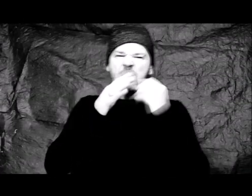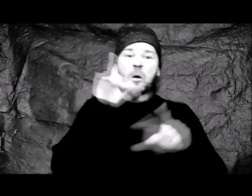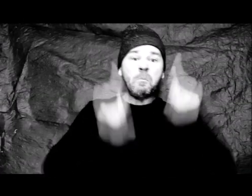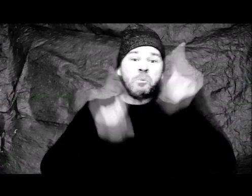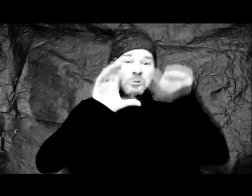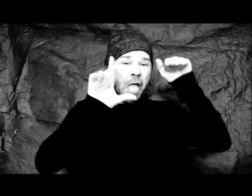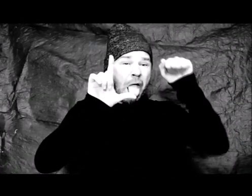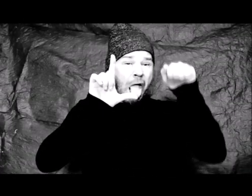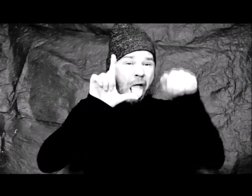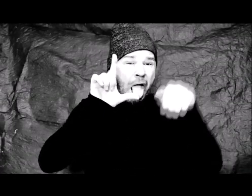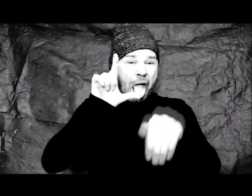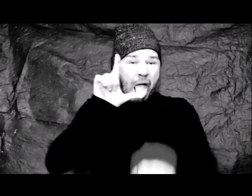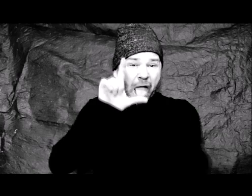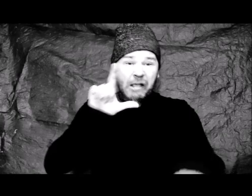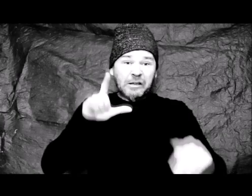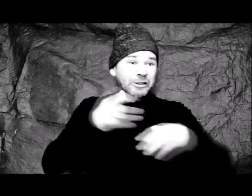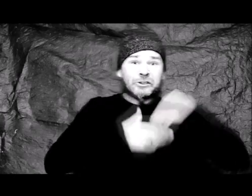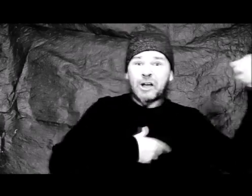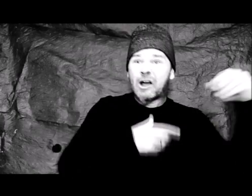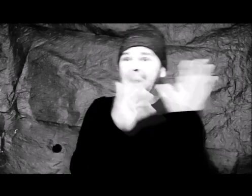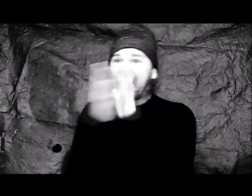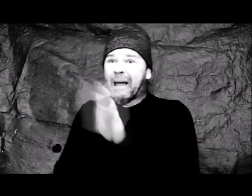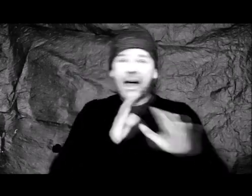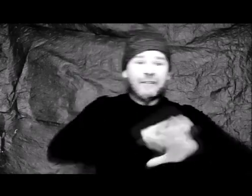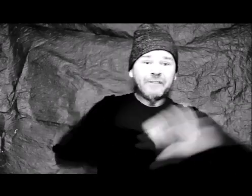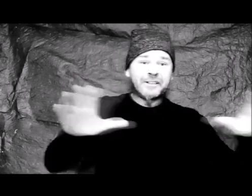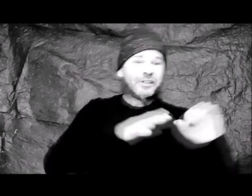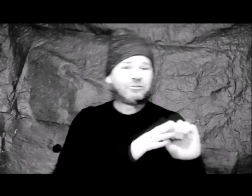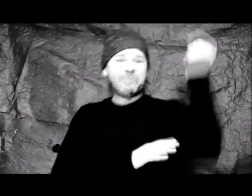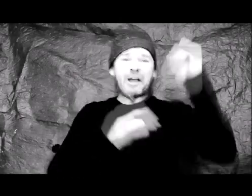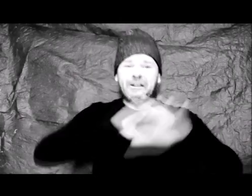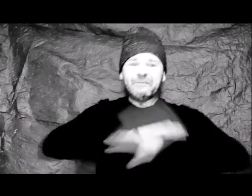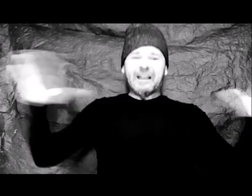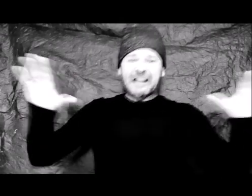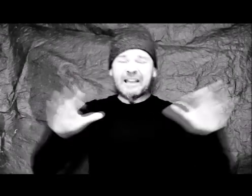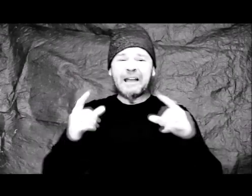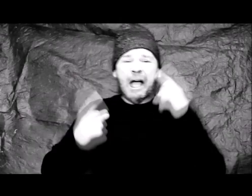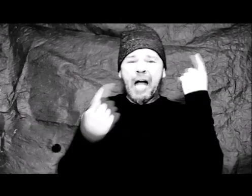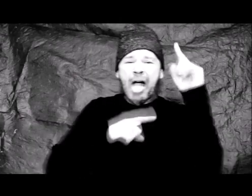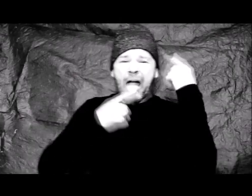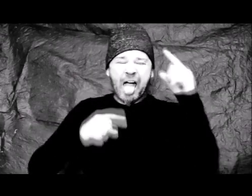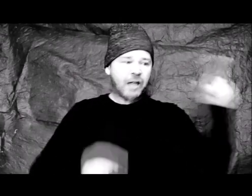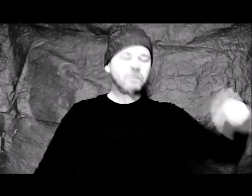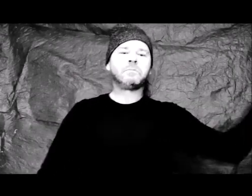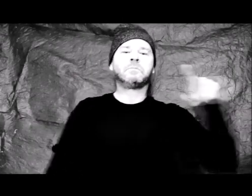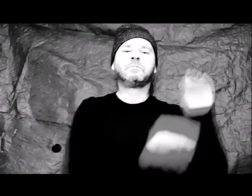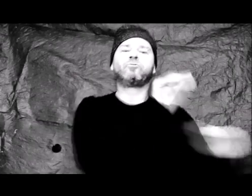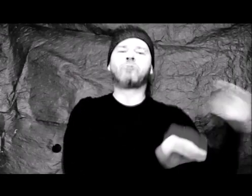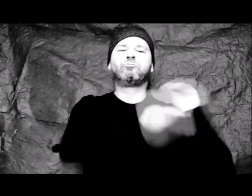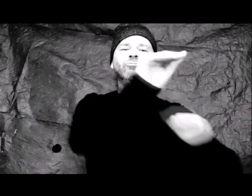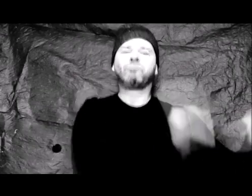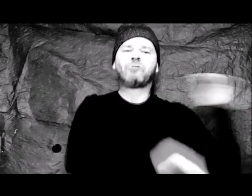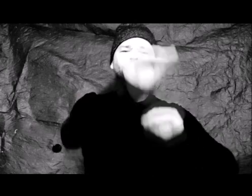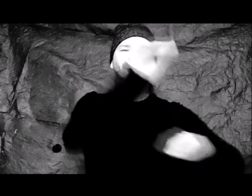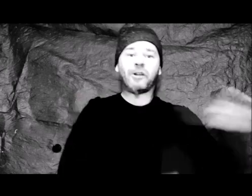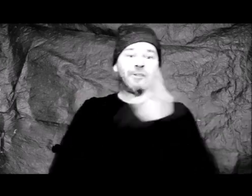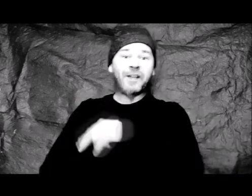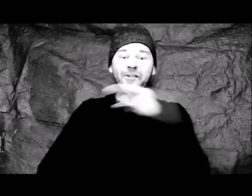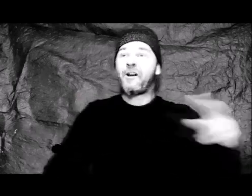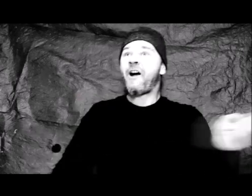Pékin, de la bourse sans piqué, des copes sans PQ, des journées sans copains, sans sortie en campagne, sans soirée au champagne, eux, ils soignent.